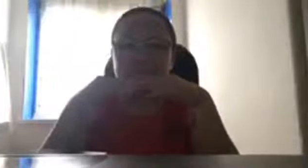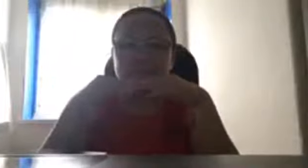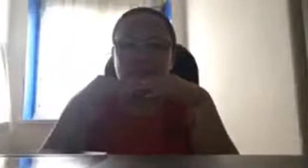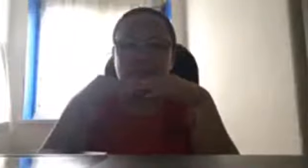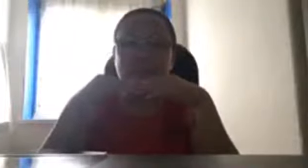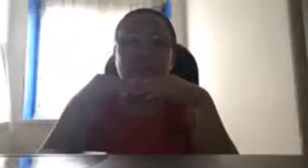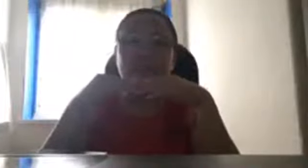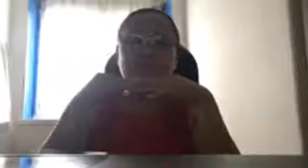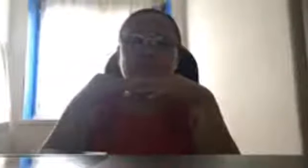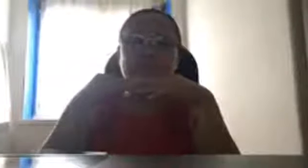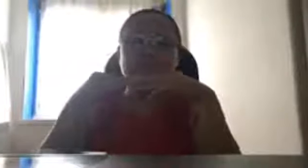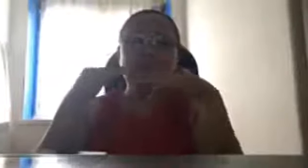Planet Mars.